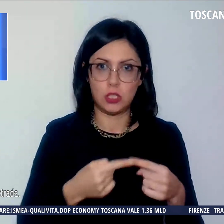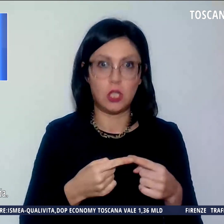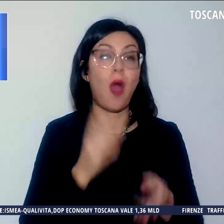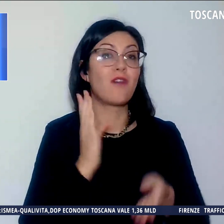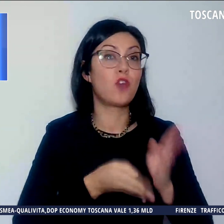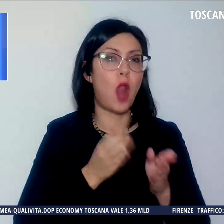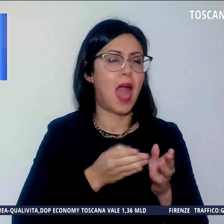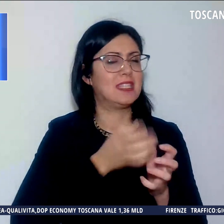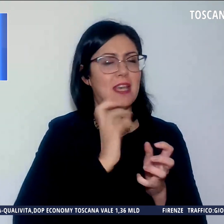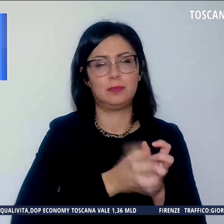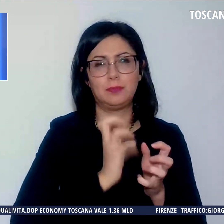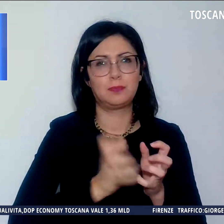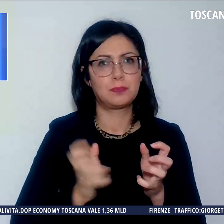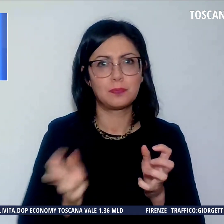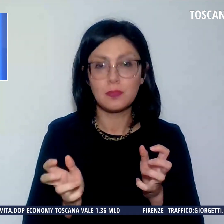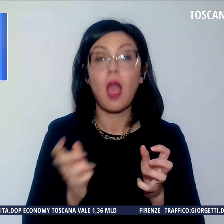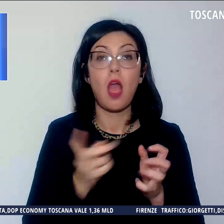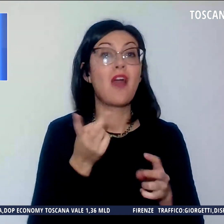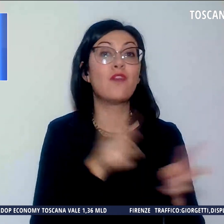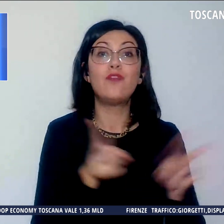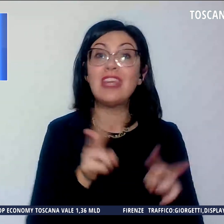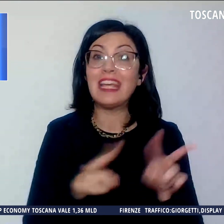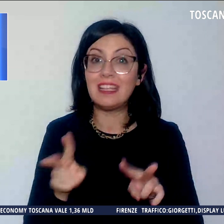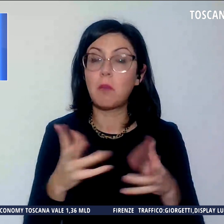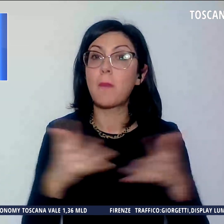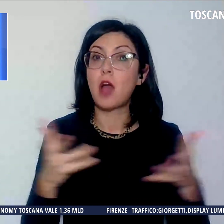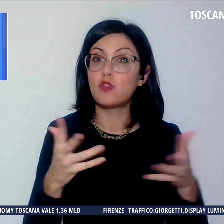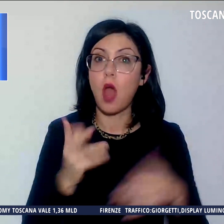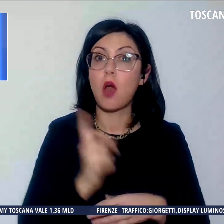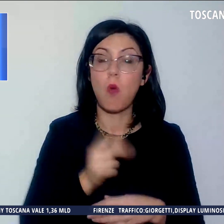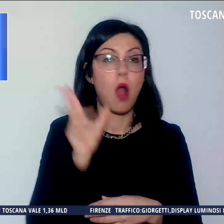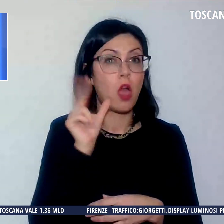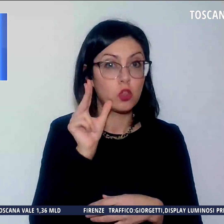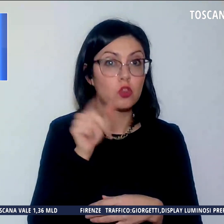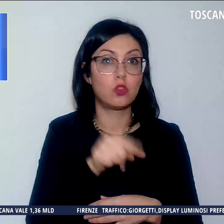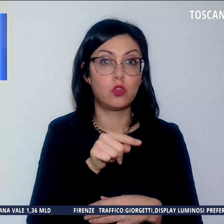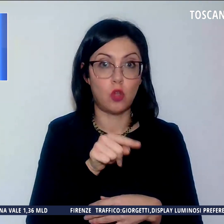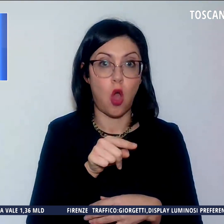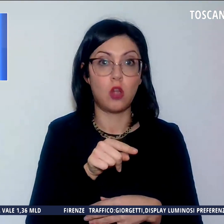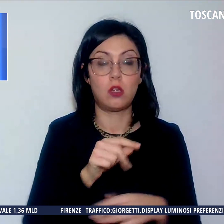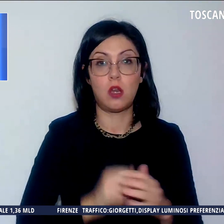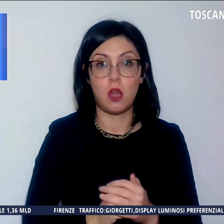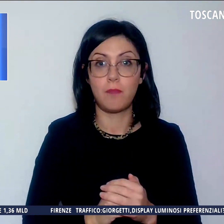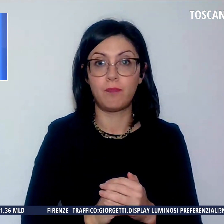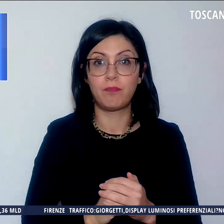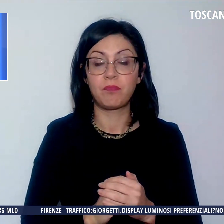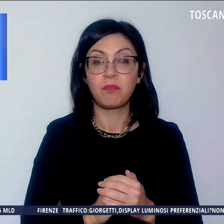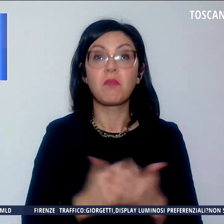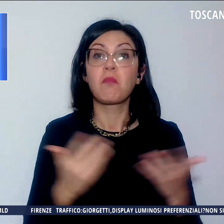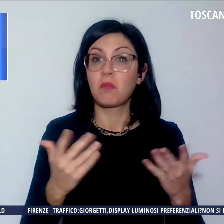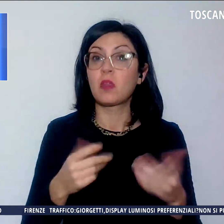vittime nella stragrande maggioranza dei casi sono donne e se ne hanno i loro figli. Un quadro per niente